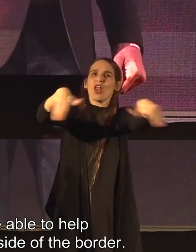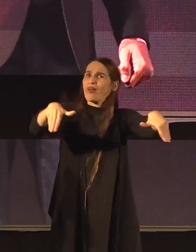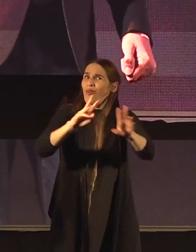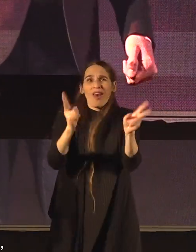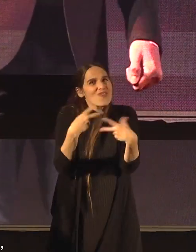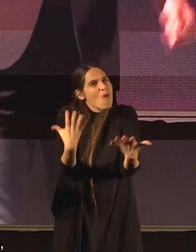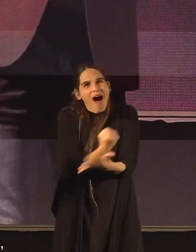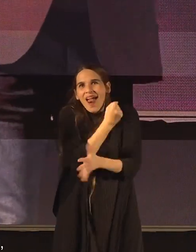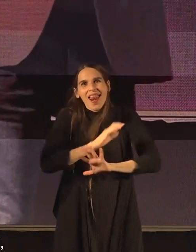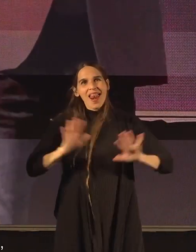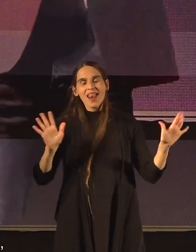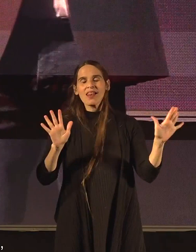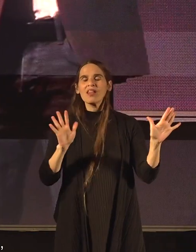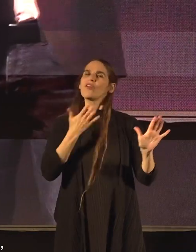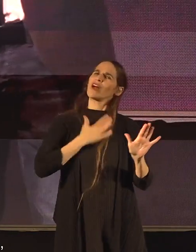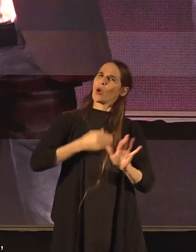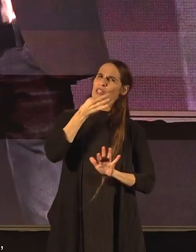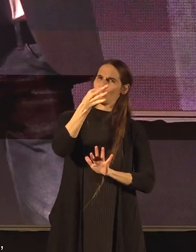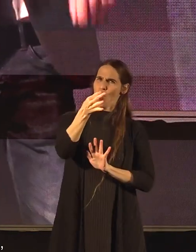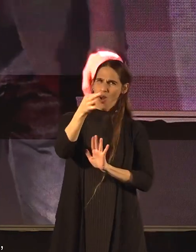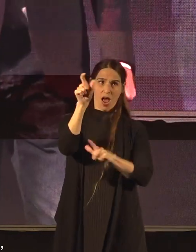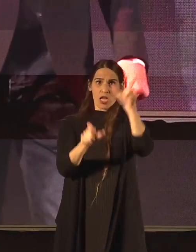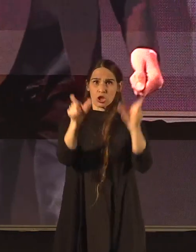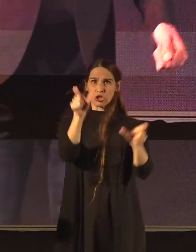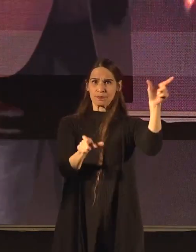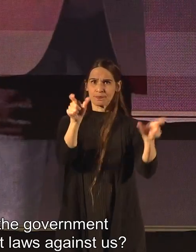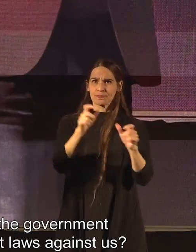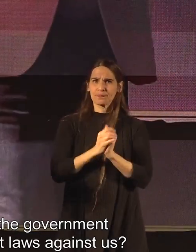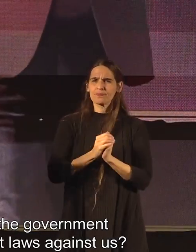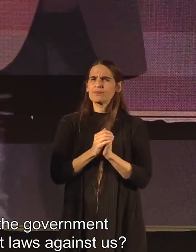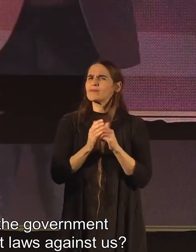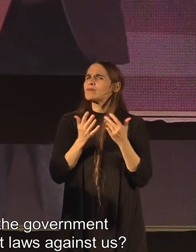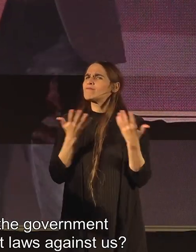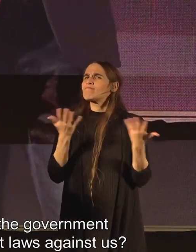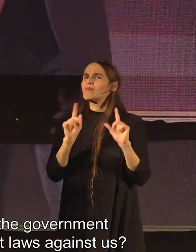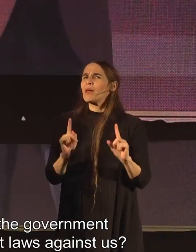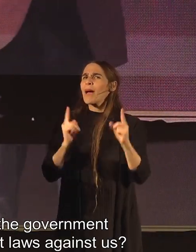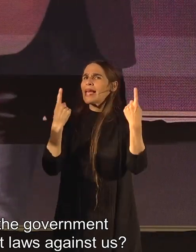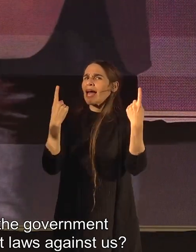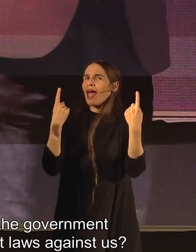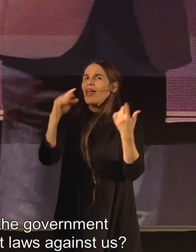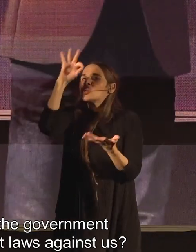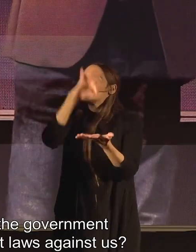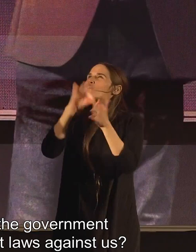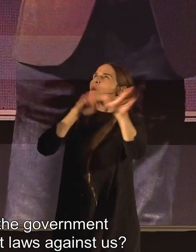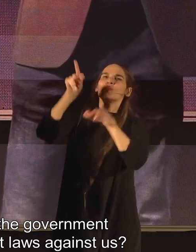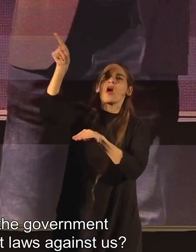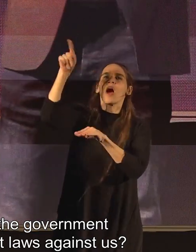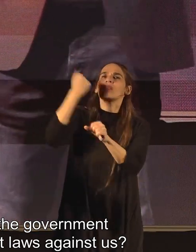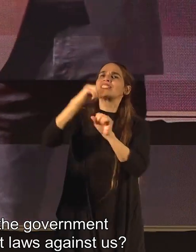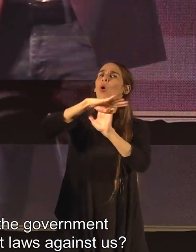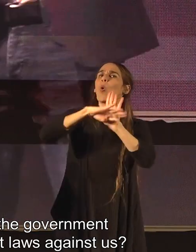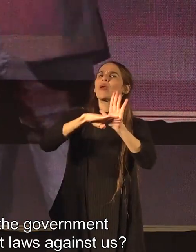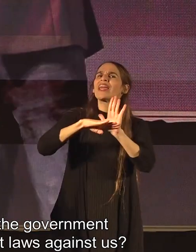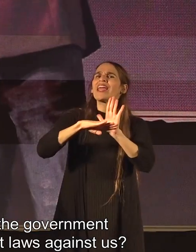ואני רוצה לשאול את האנשים מה יקרה כשהממשלה תחוקק